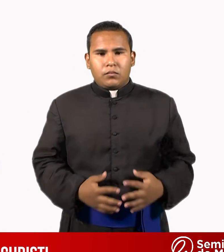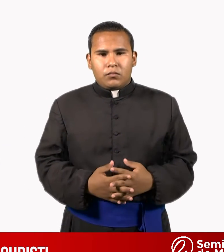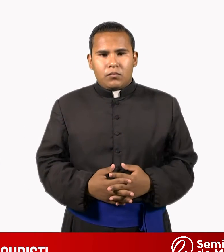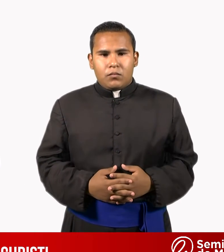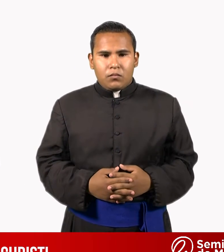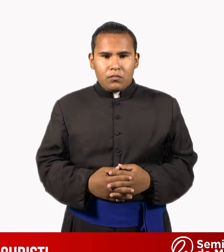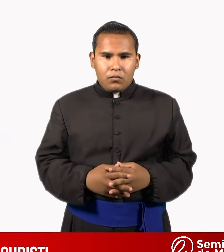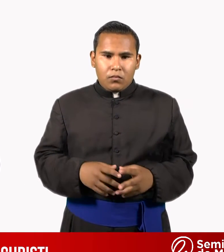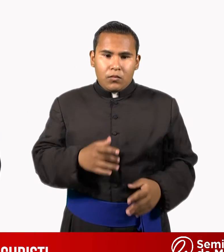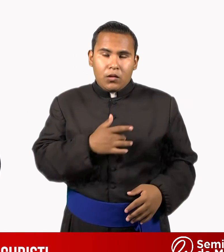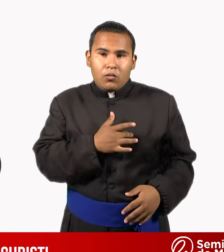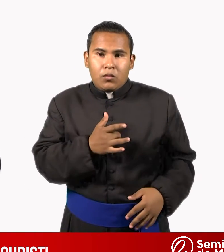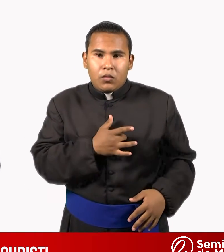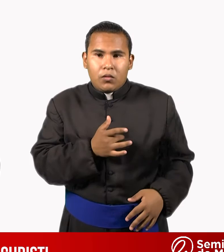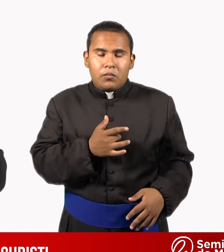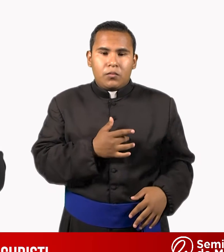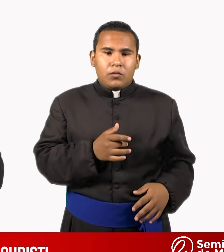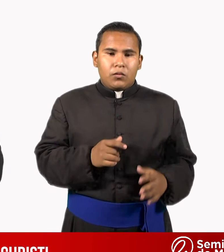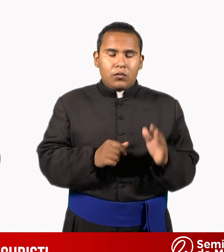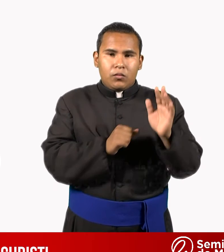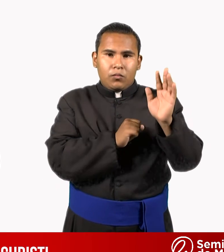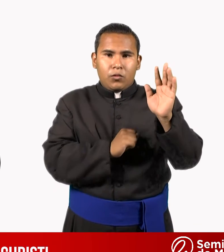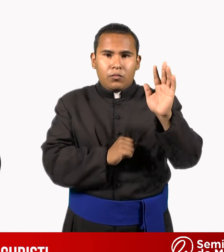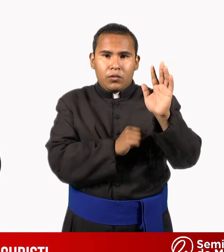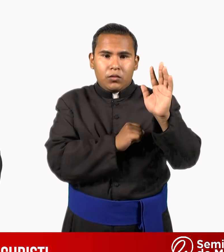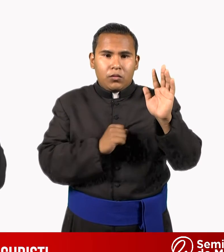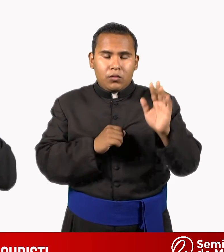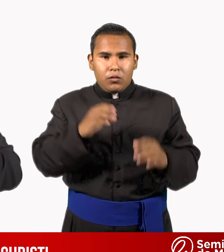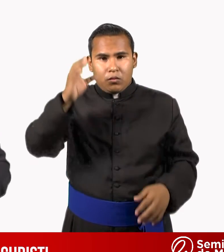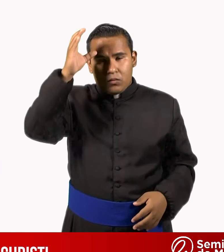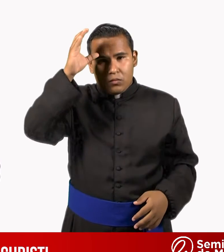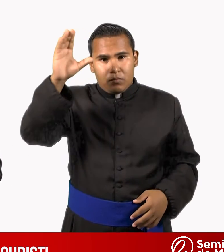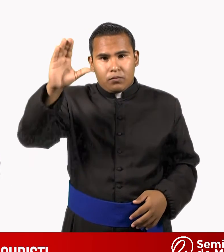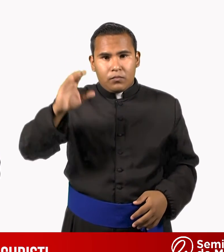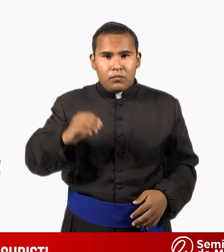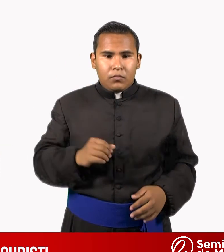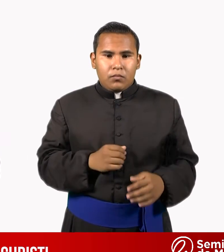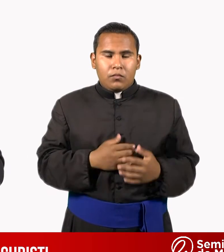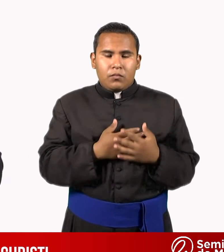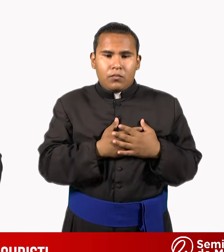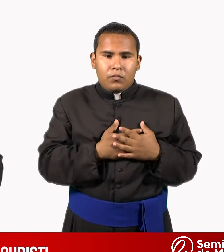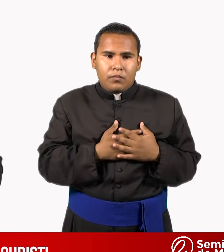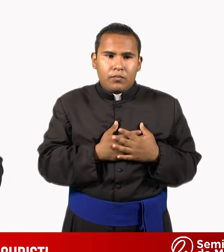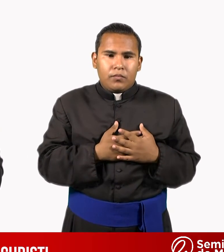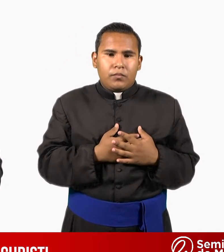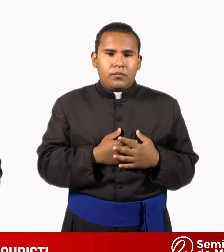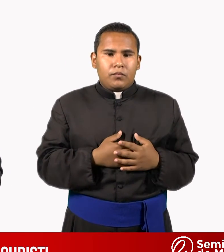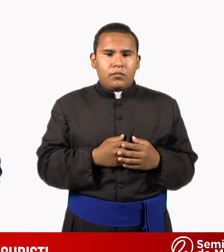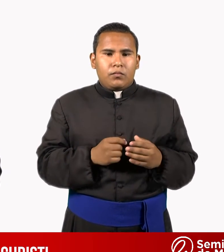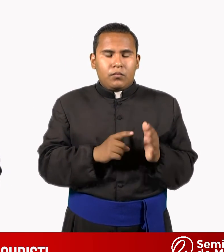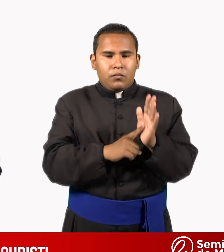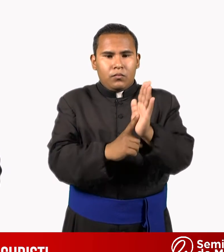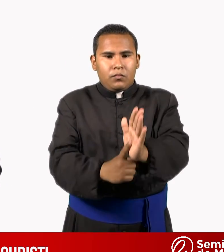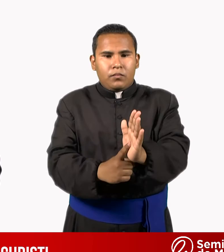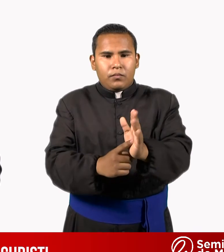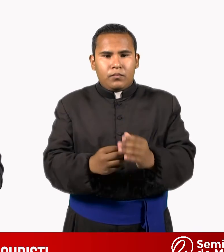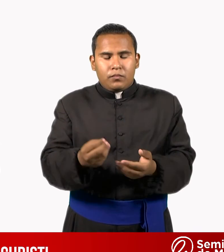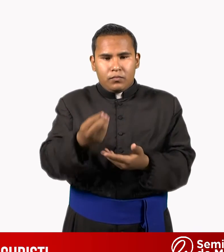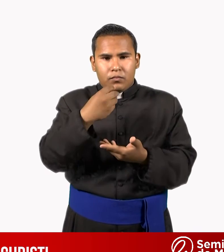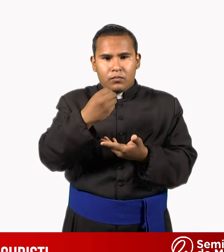Palpamos esa promesa de Cristo, esa promesa de amor. Manifestar el alimento de Dios